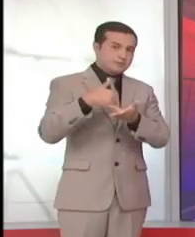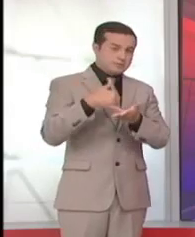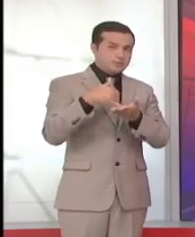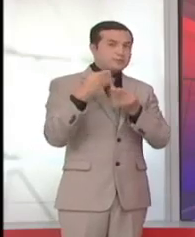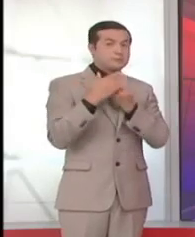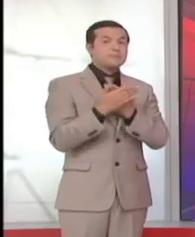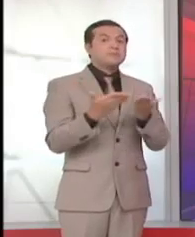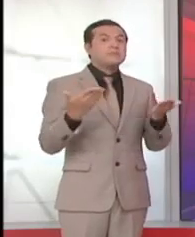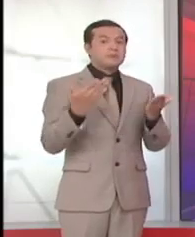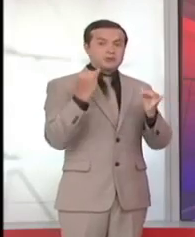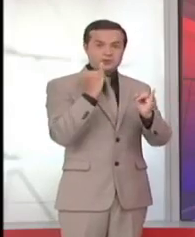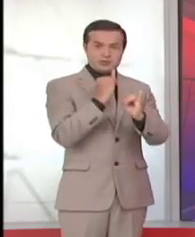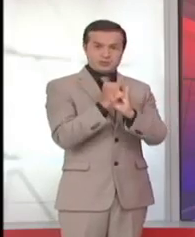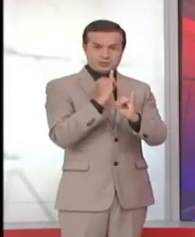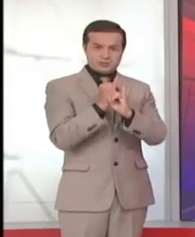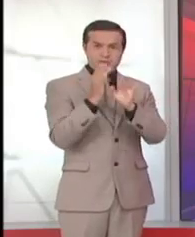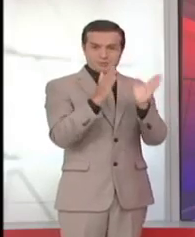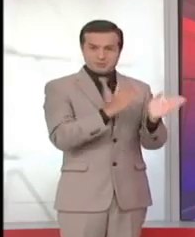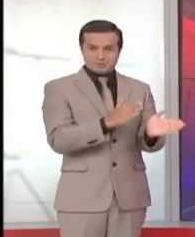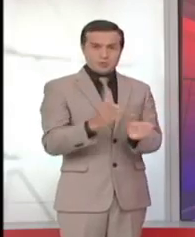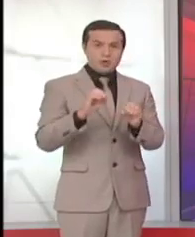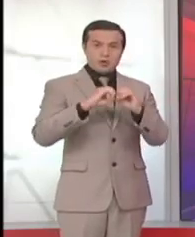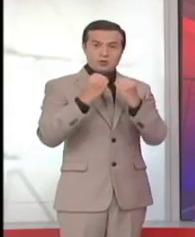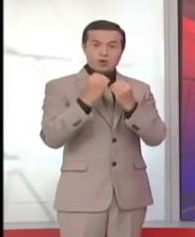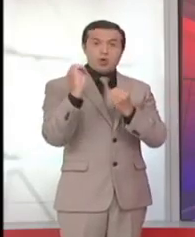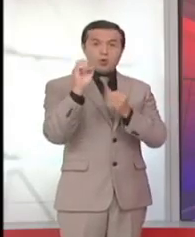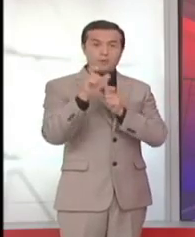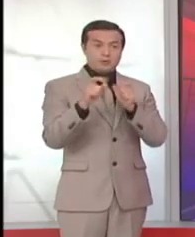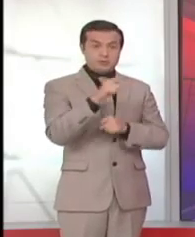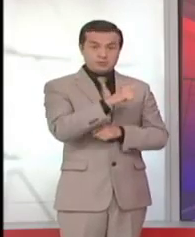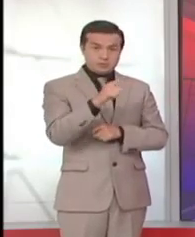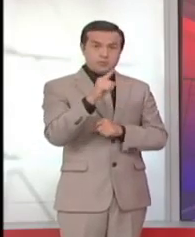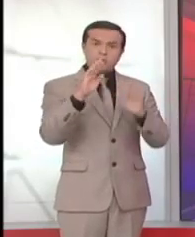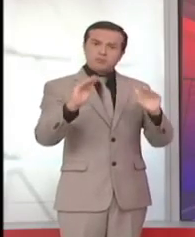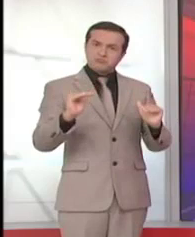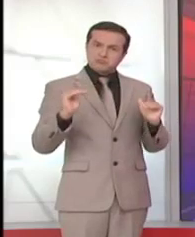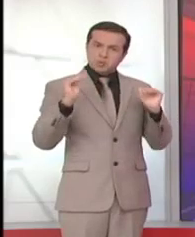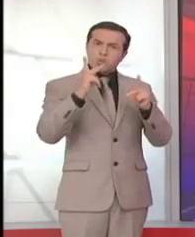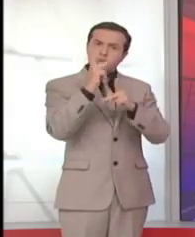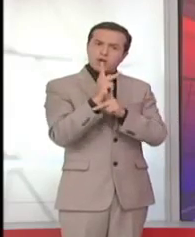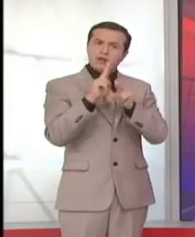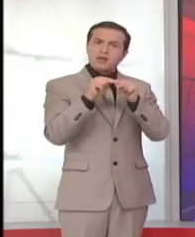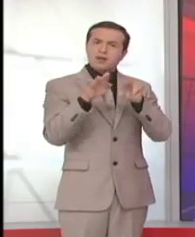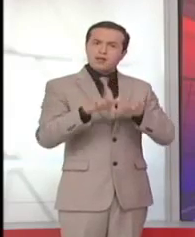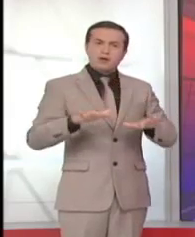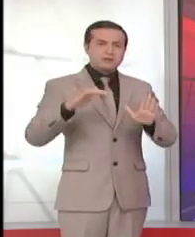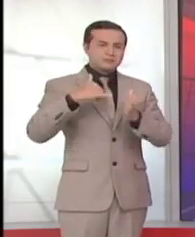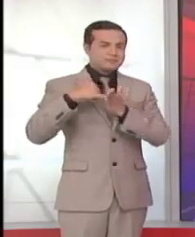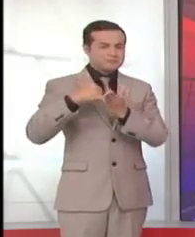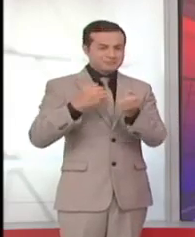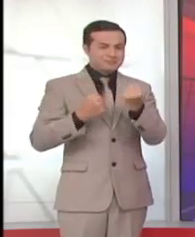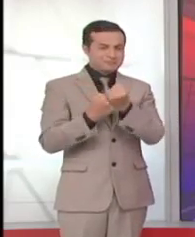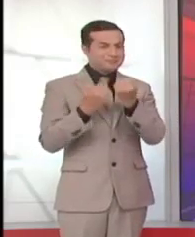a instituciones, organizaciones y personas que se destacaron en la conservación de los recursos naturales de la urbe.